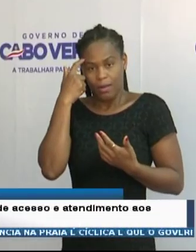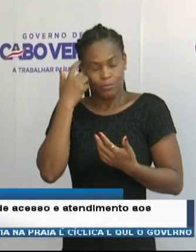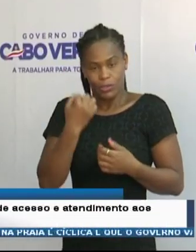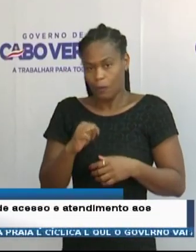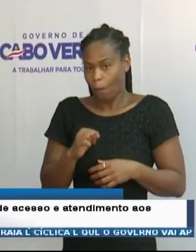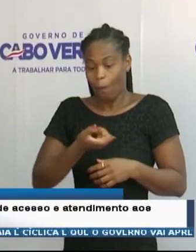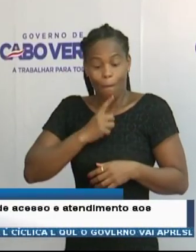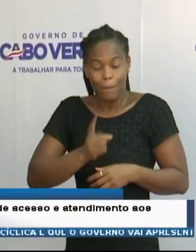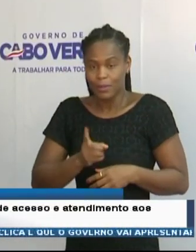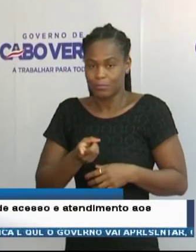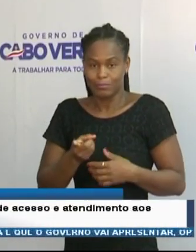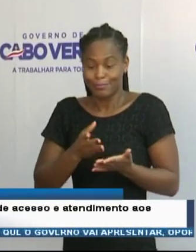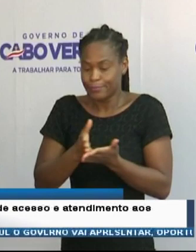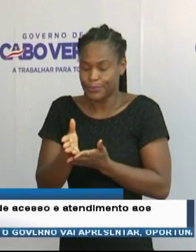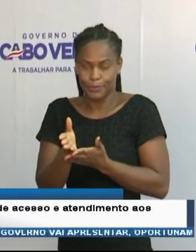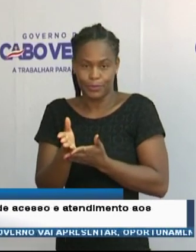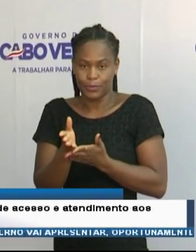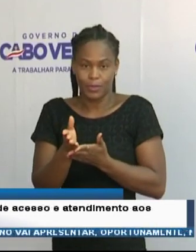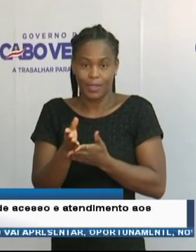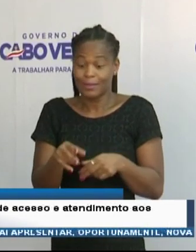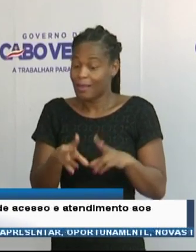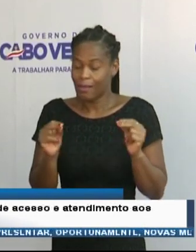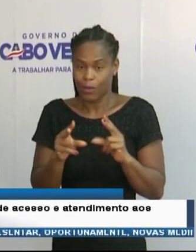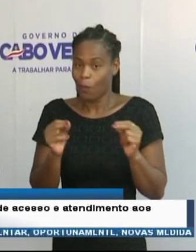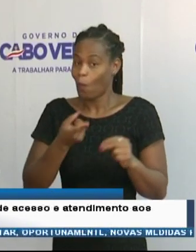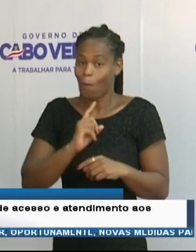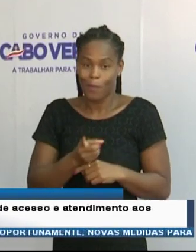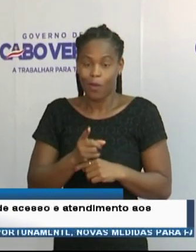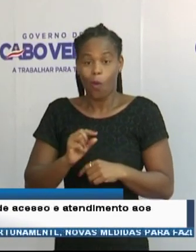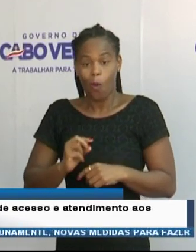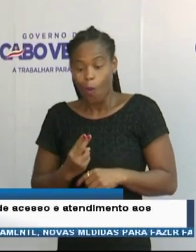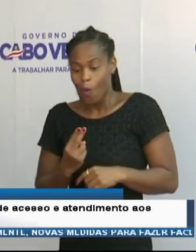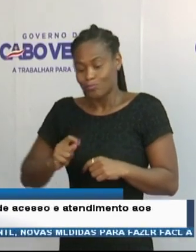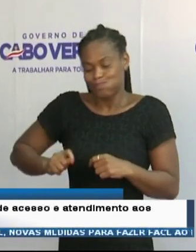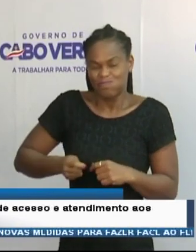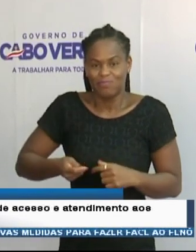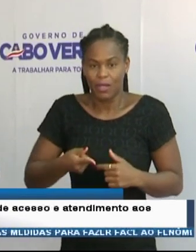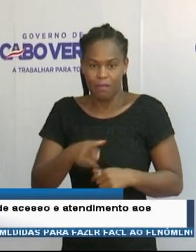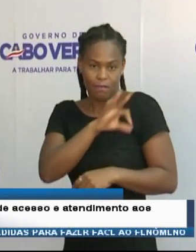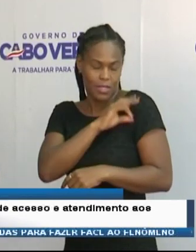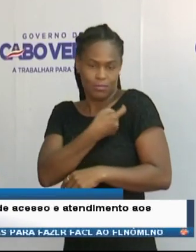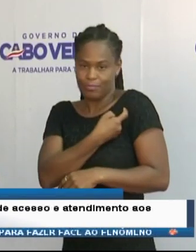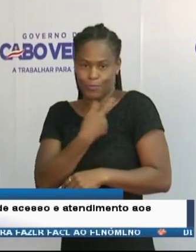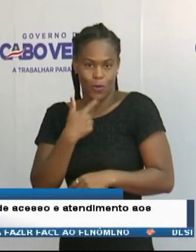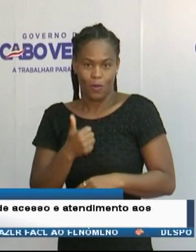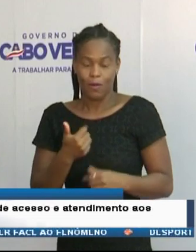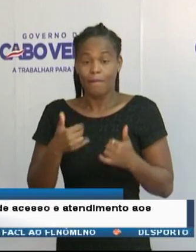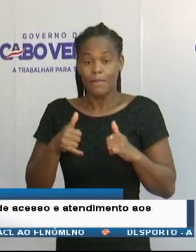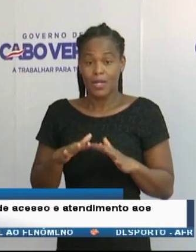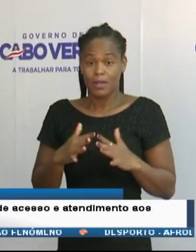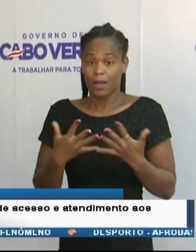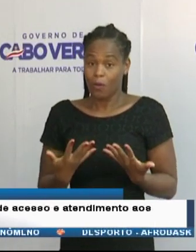obrigar diretamente ninguém e nem forçar ninguém a se vacinar. Agora,